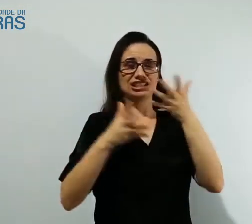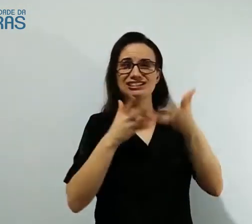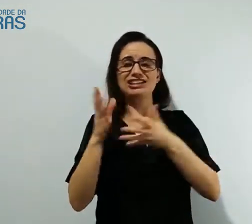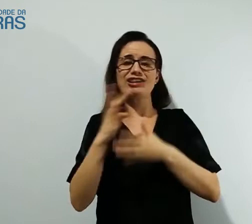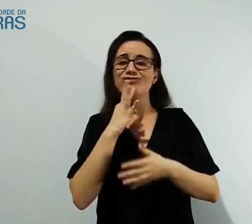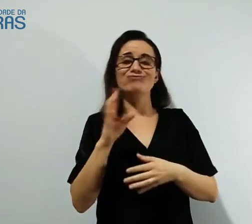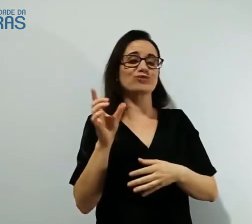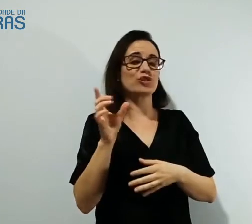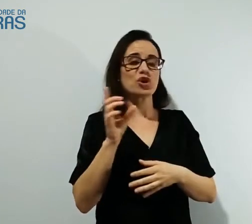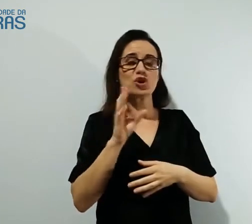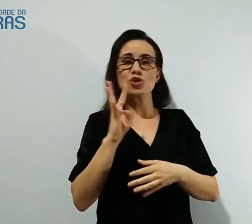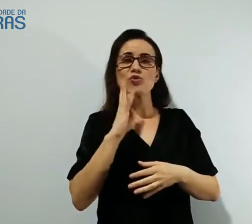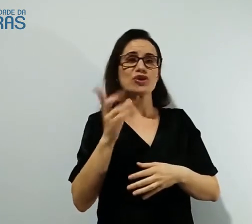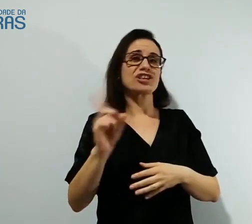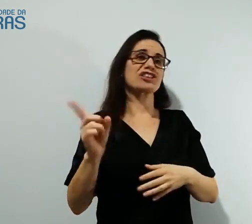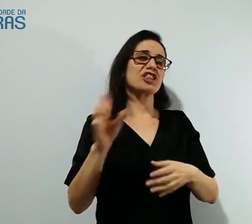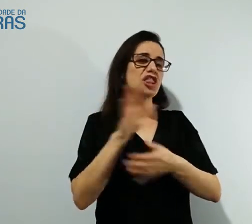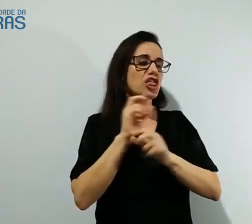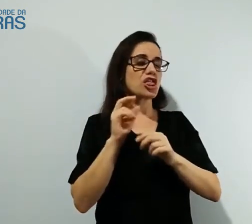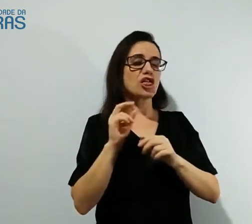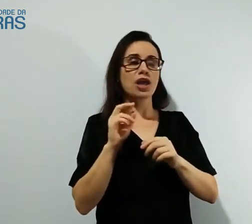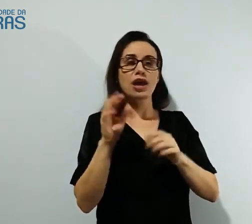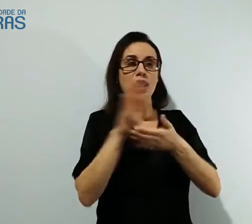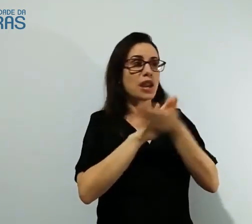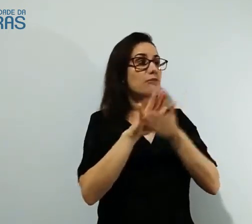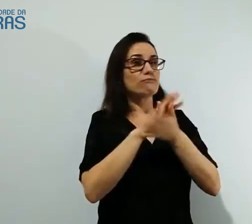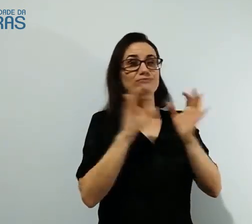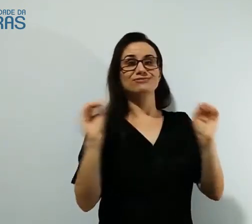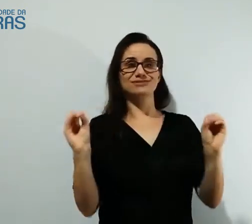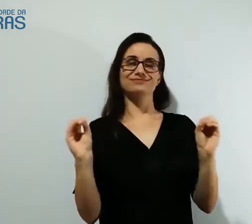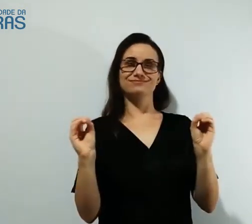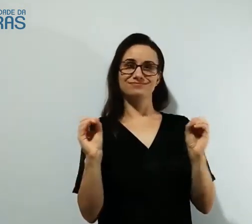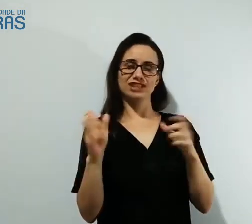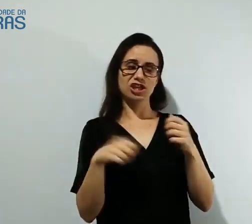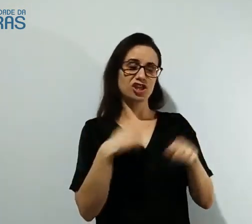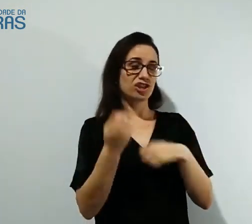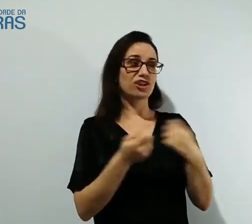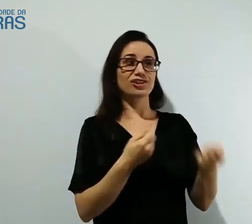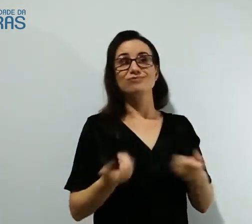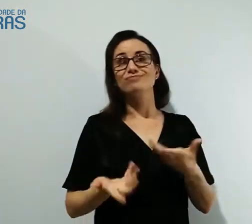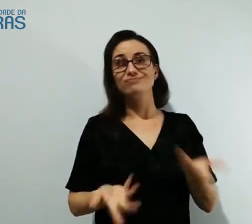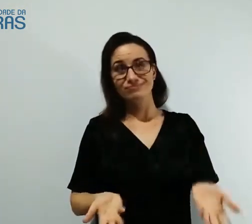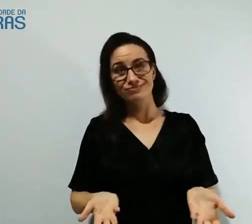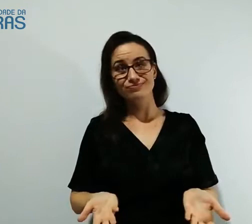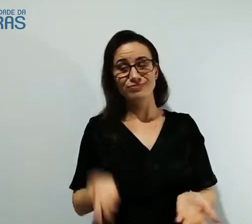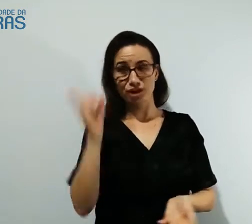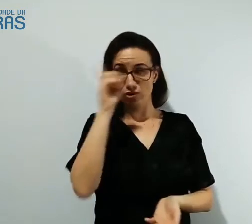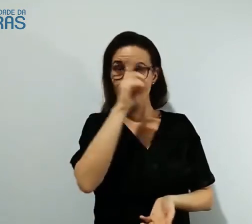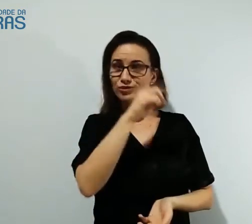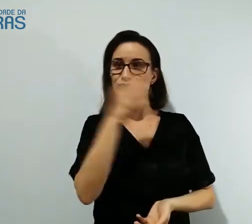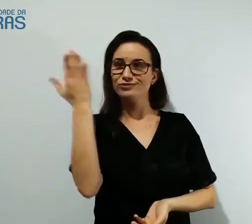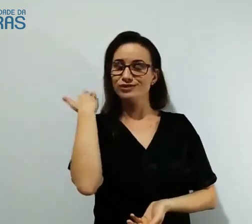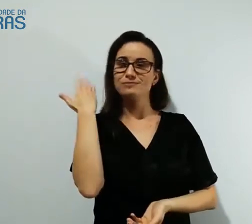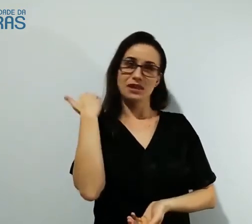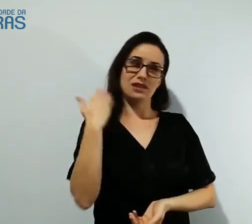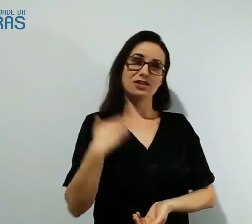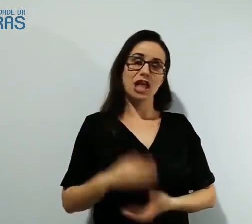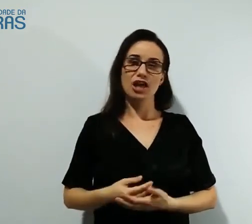sabia nada de libras. Sabe o que é zero? Não conhecia nenhum sinal. E eu tinha muita dificuldade de